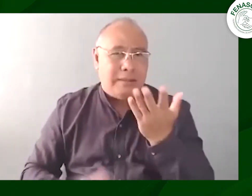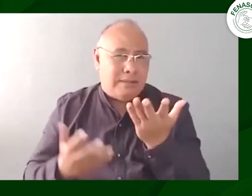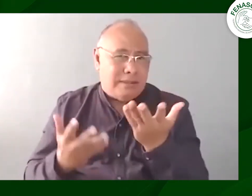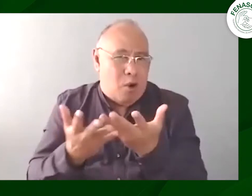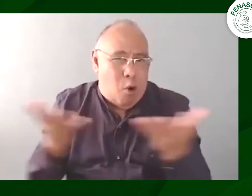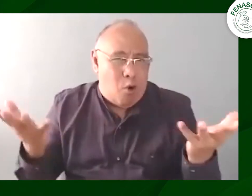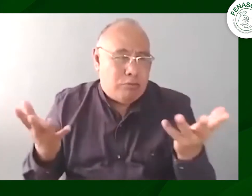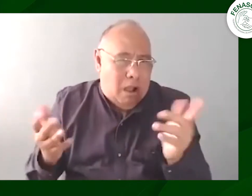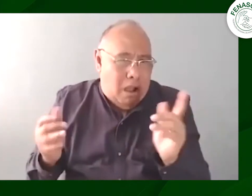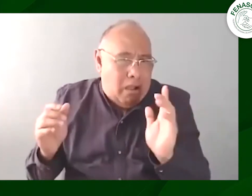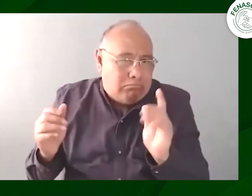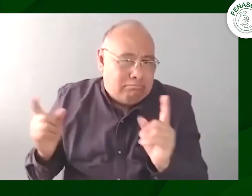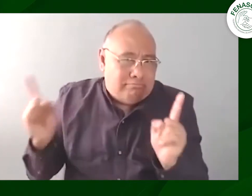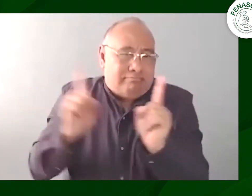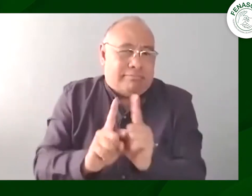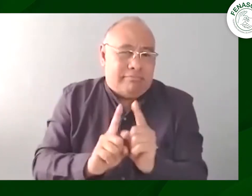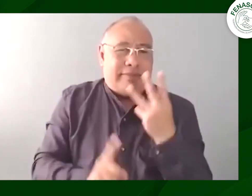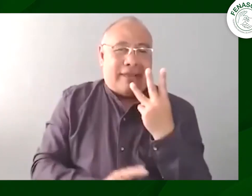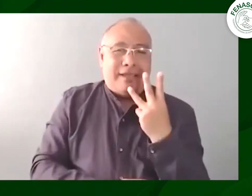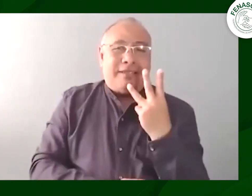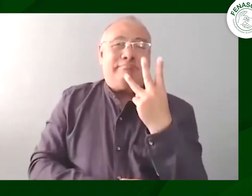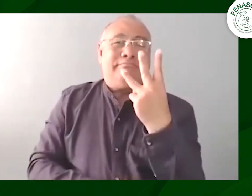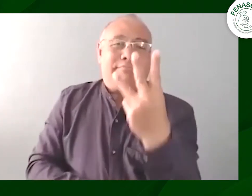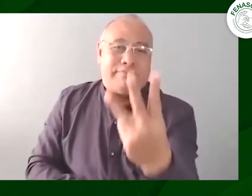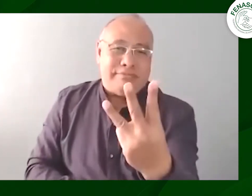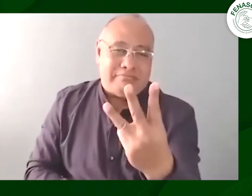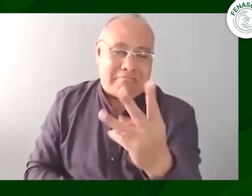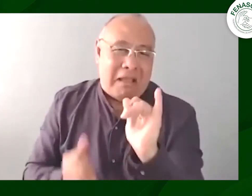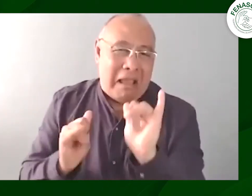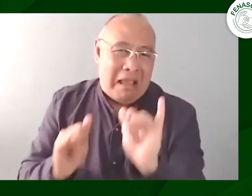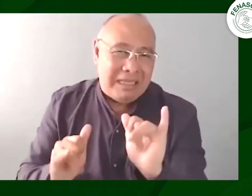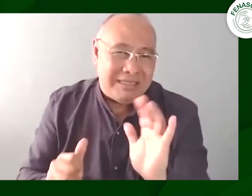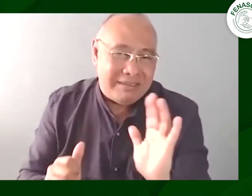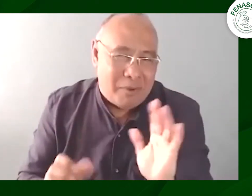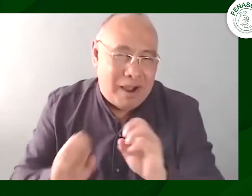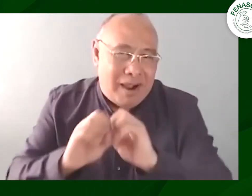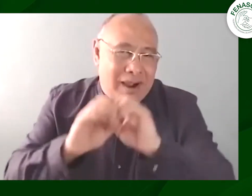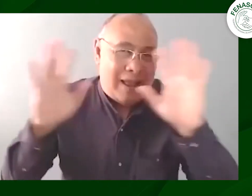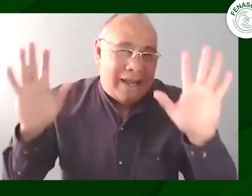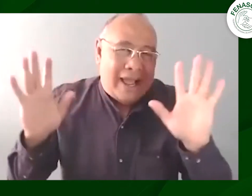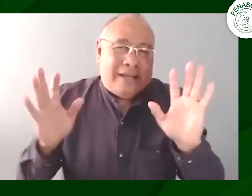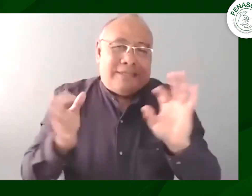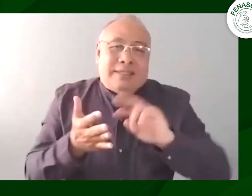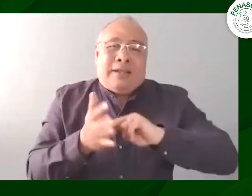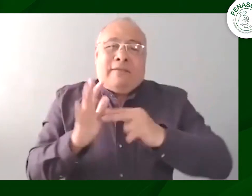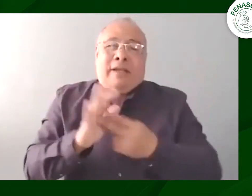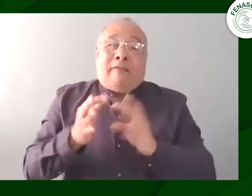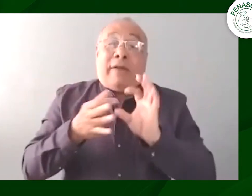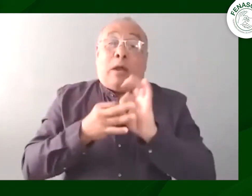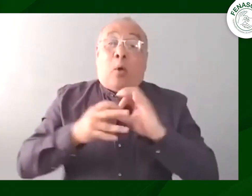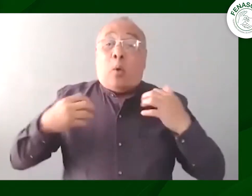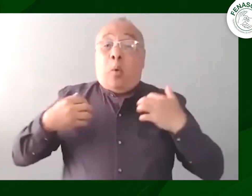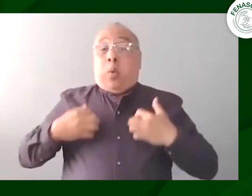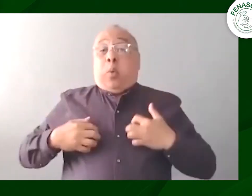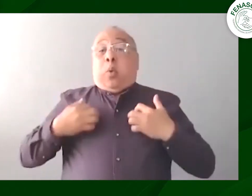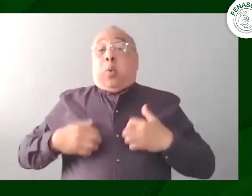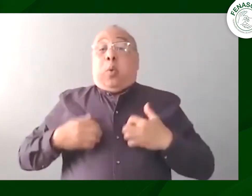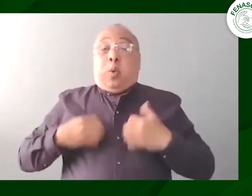por toda la experiencia que ella tiene con el Club BTM Sordos entonces por eso fue que estuvimos nosotros tres